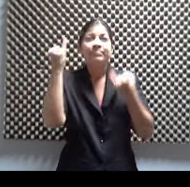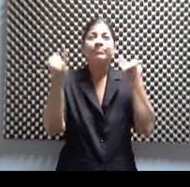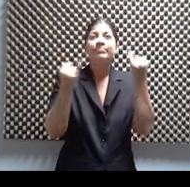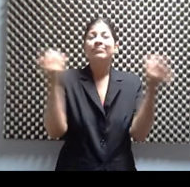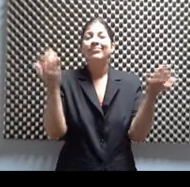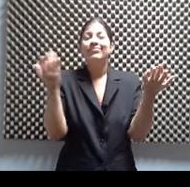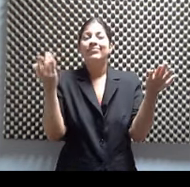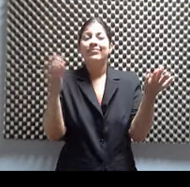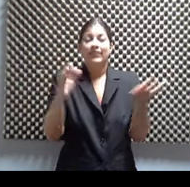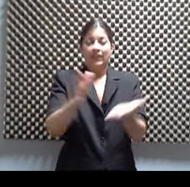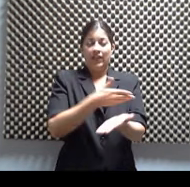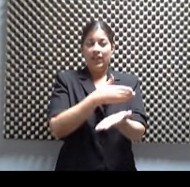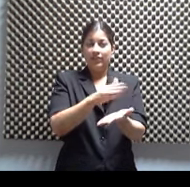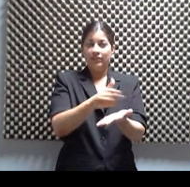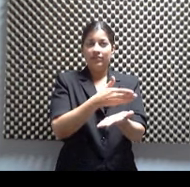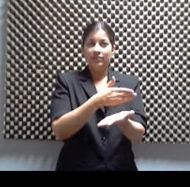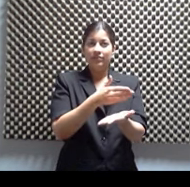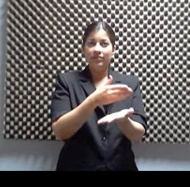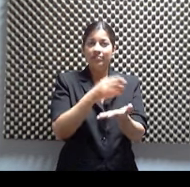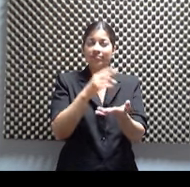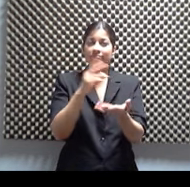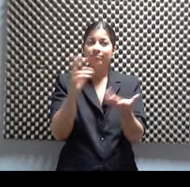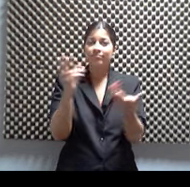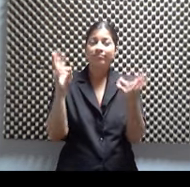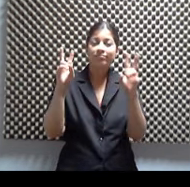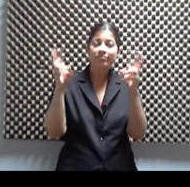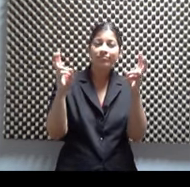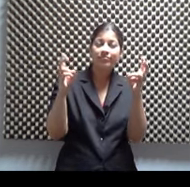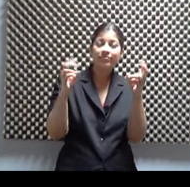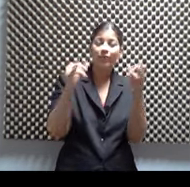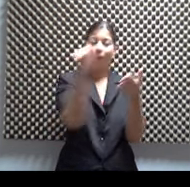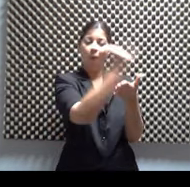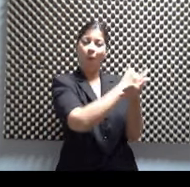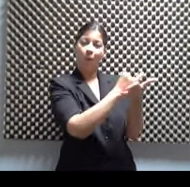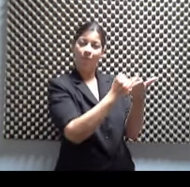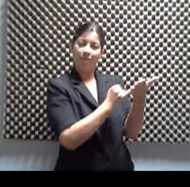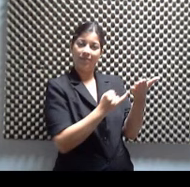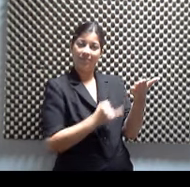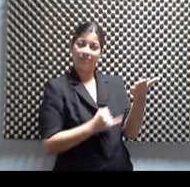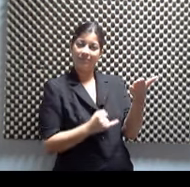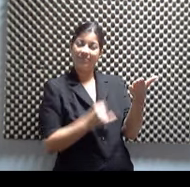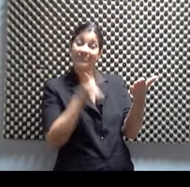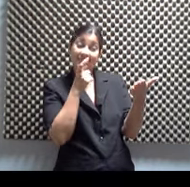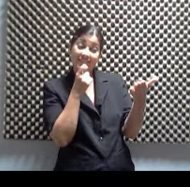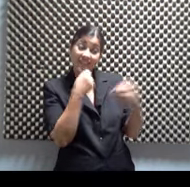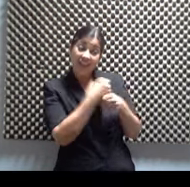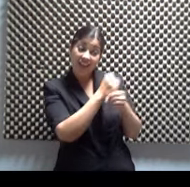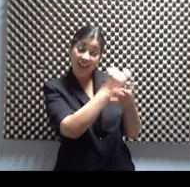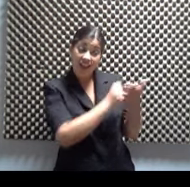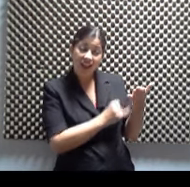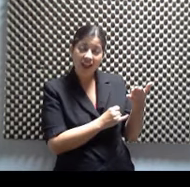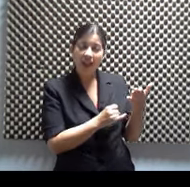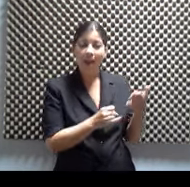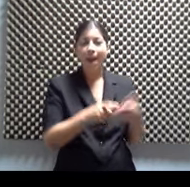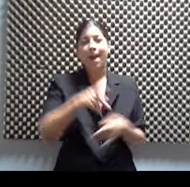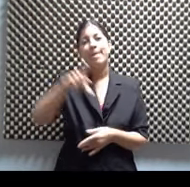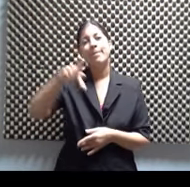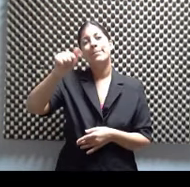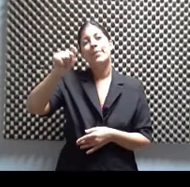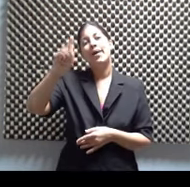compositores en las obras del lienzo que hace Pablo Marcano. Y aquí le han puesto, se han inspirado en